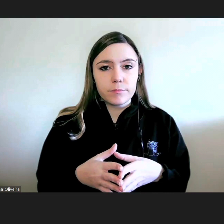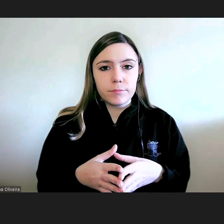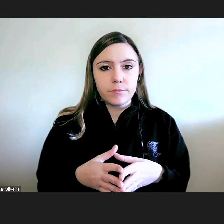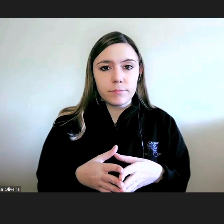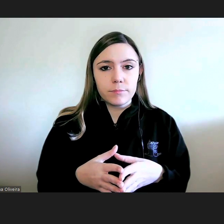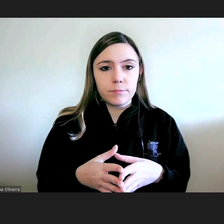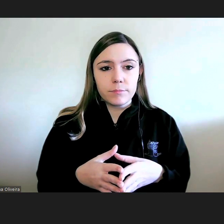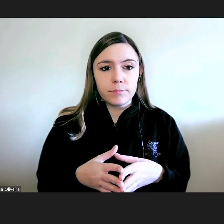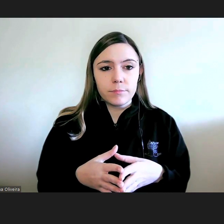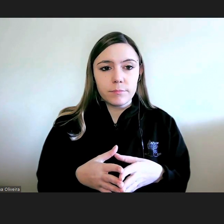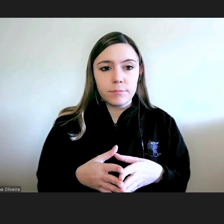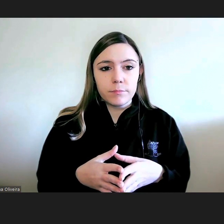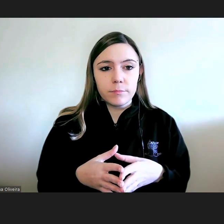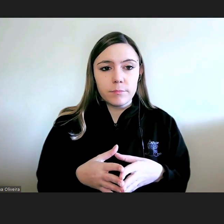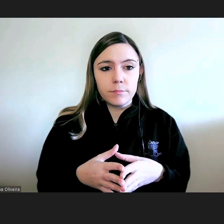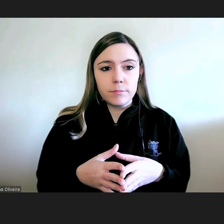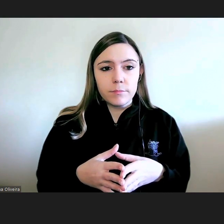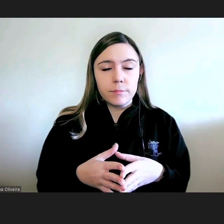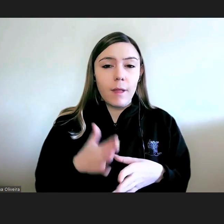óculos que via para ver